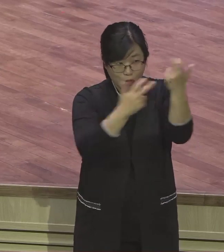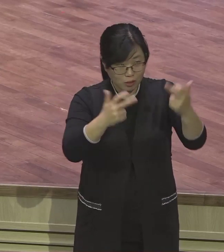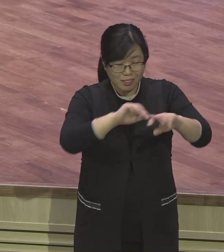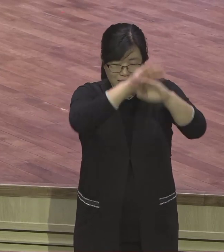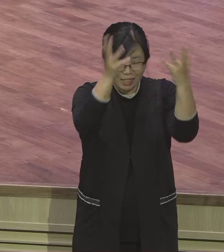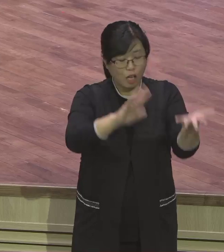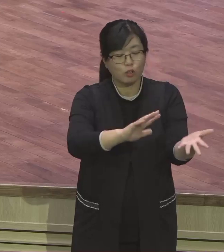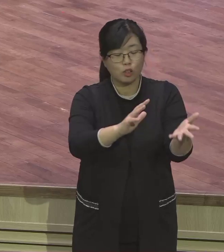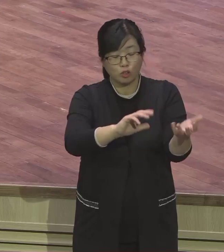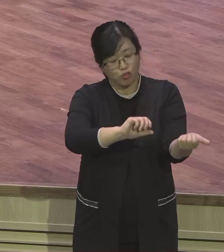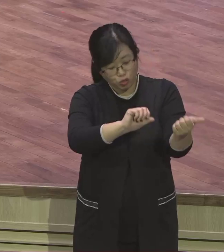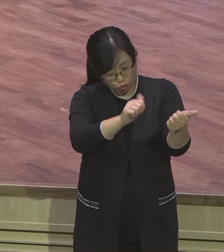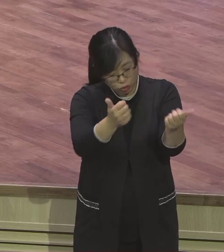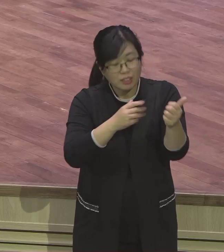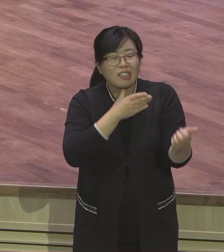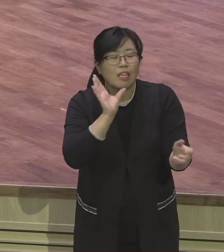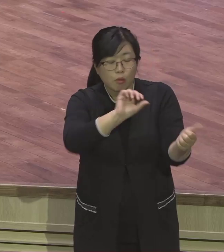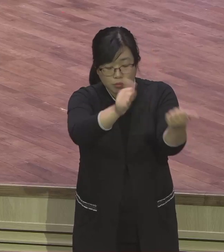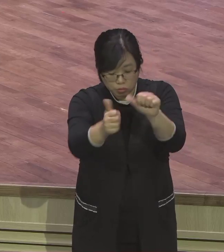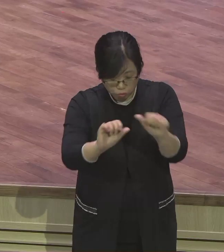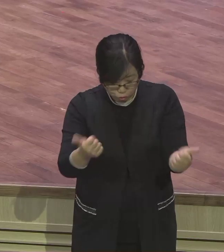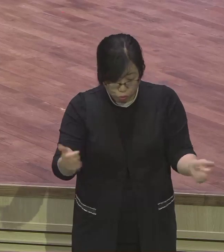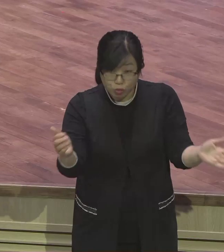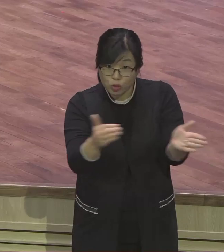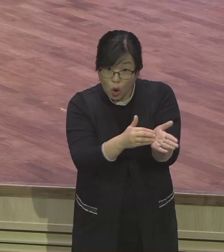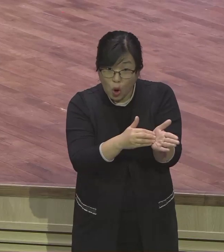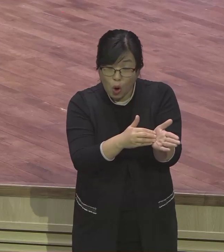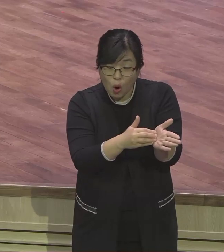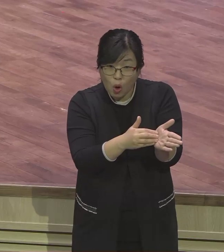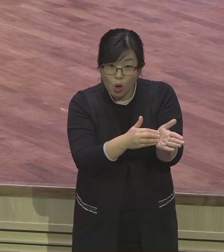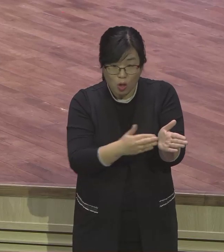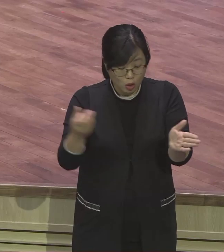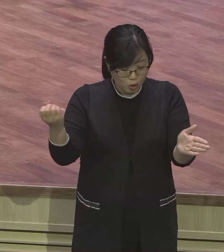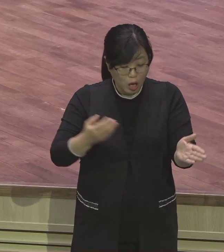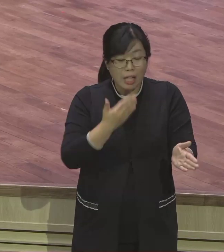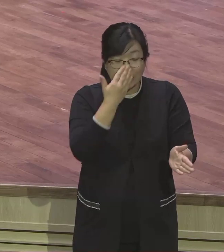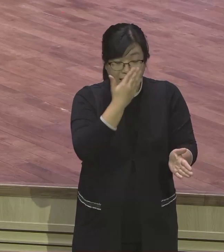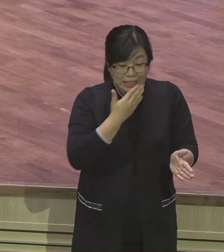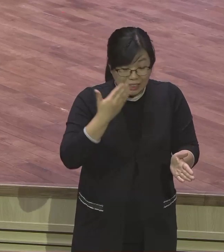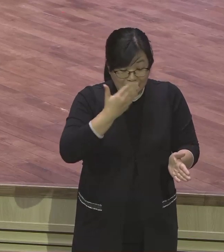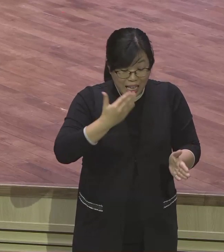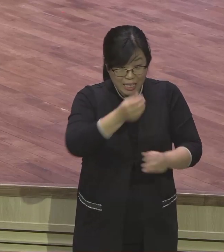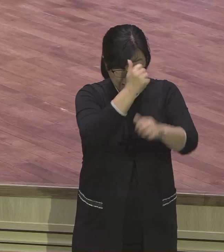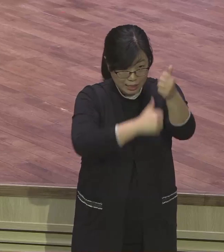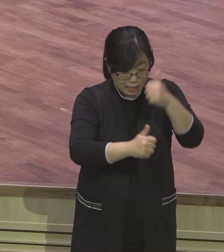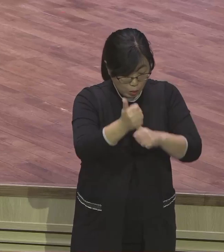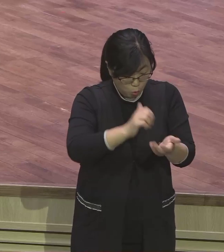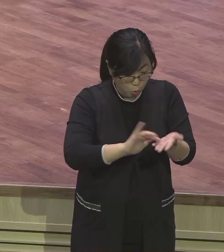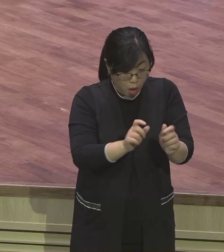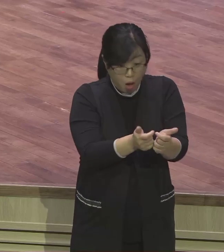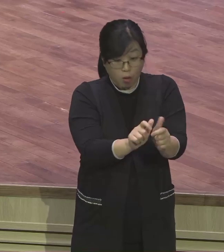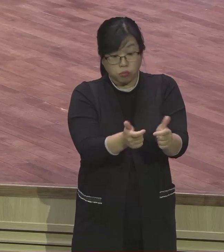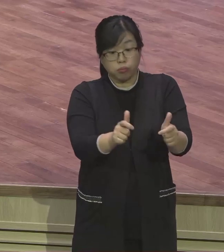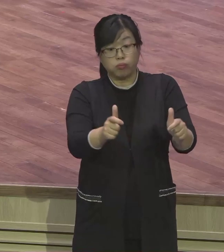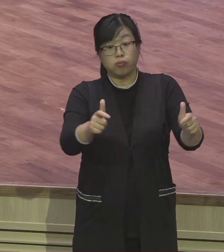생육하고 불어나 번성하고 매우 강하여 온 땅에 가득하게 되었더라.